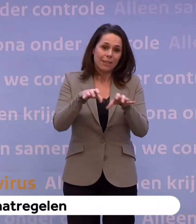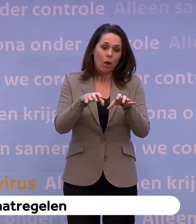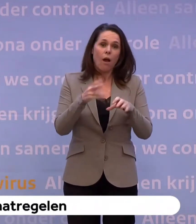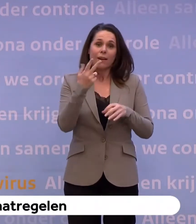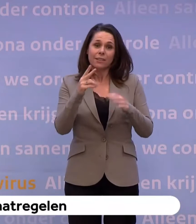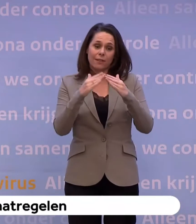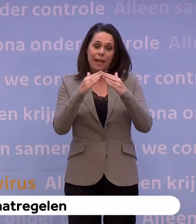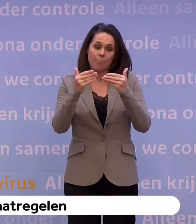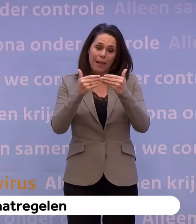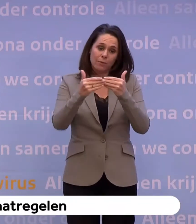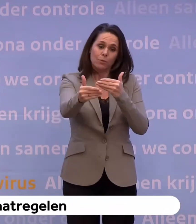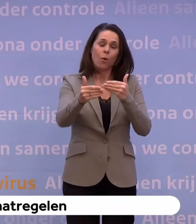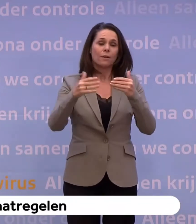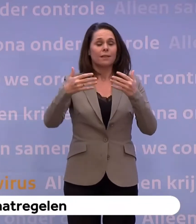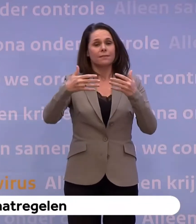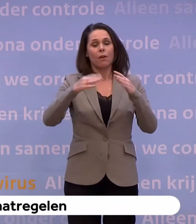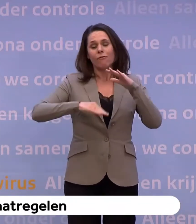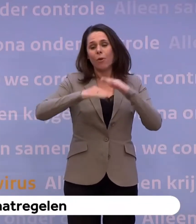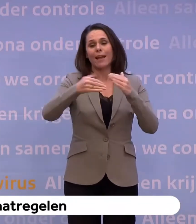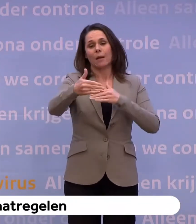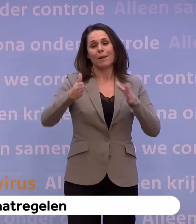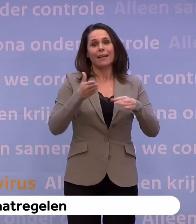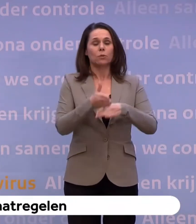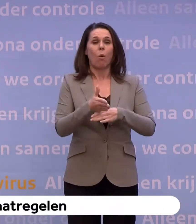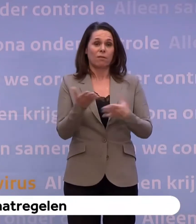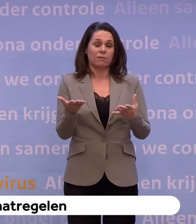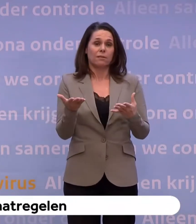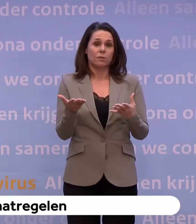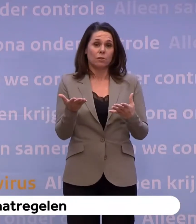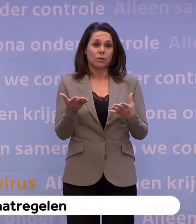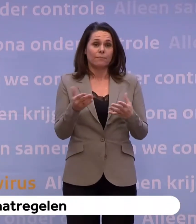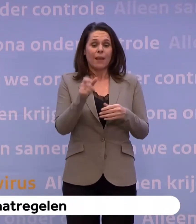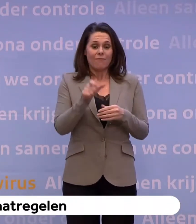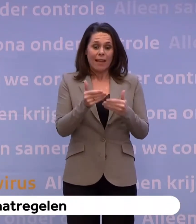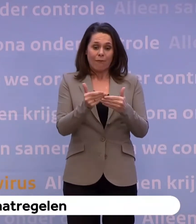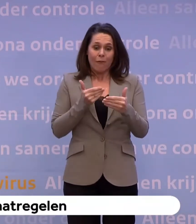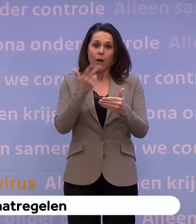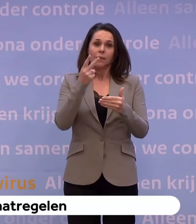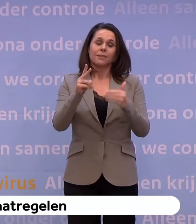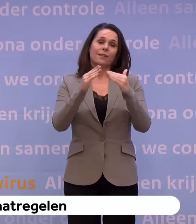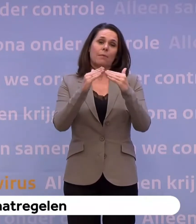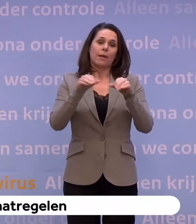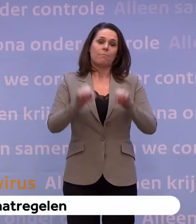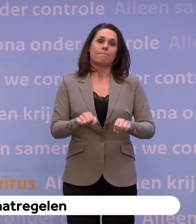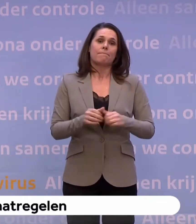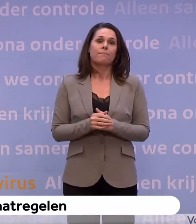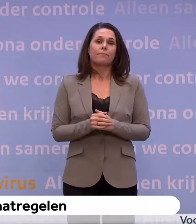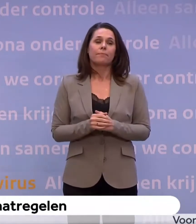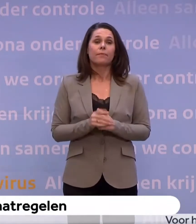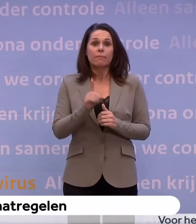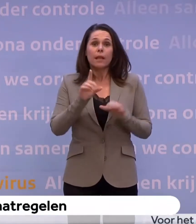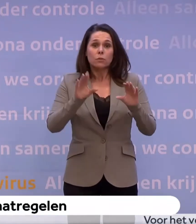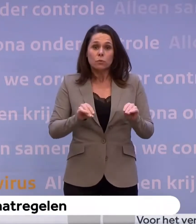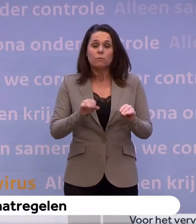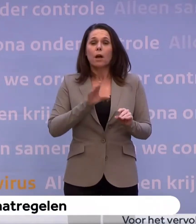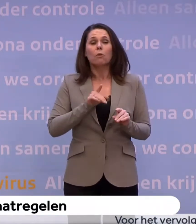april het hele pakket door moet. Dat weten we gewoon niet. We gaan dat allemaal bekijken de komende weken en de week voor 28 april daarover besluiten. Wat we wel gaan doen, en dat is ook mijn